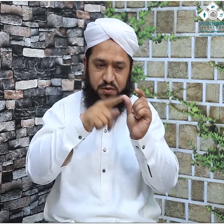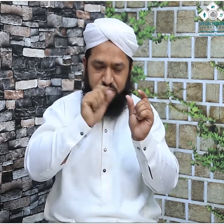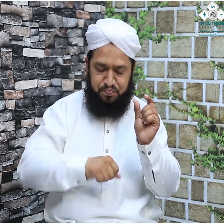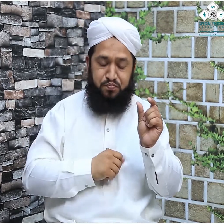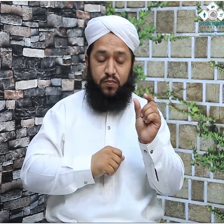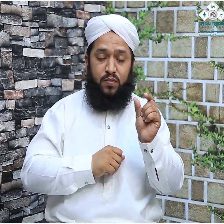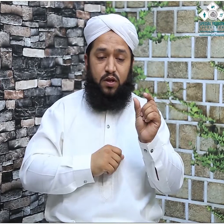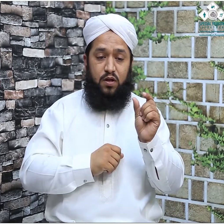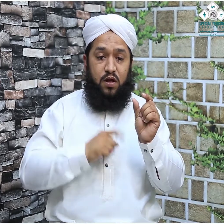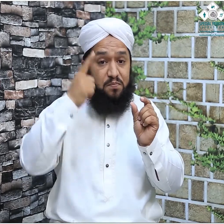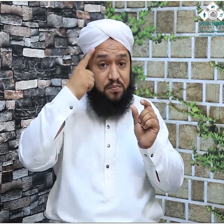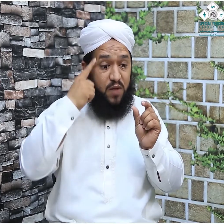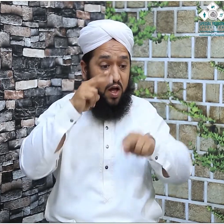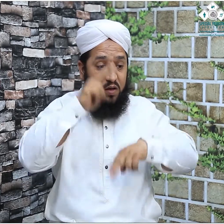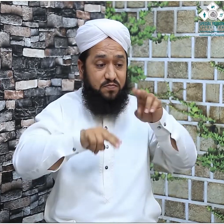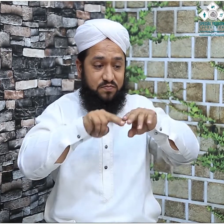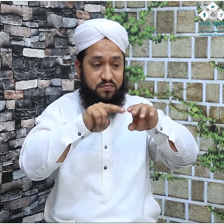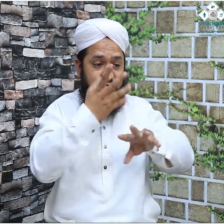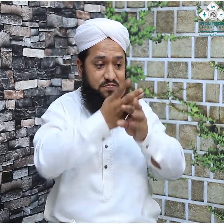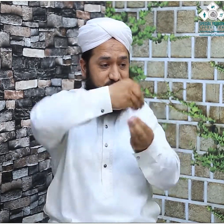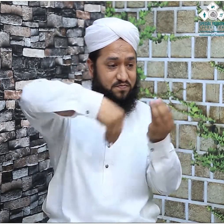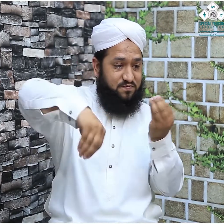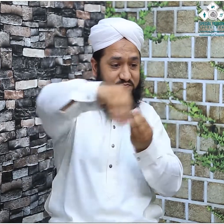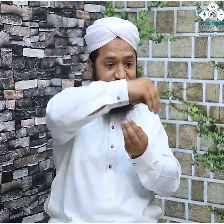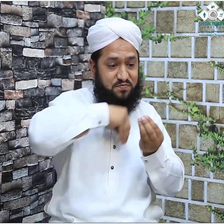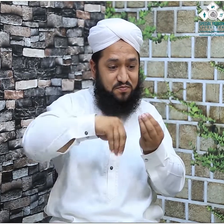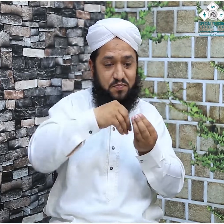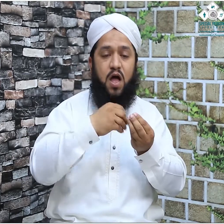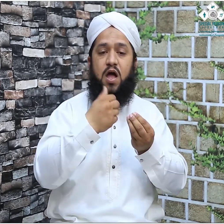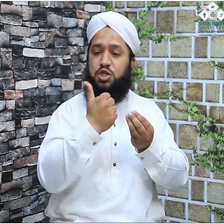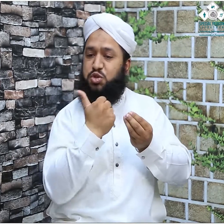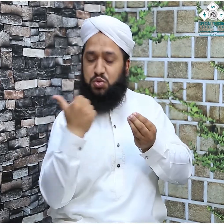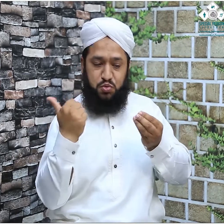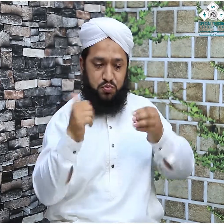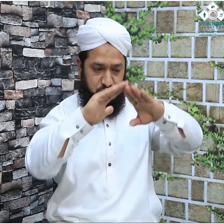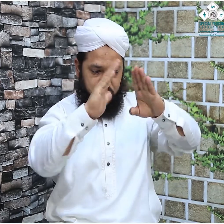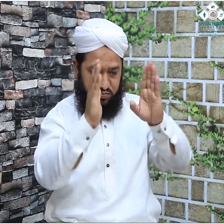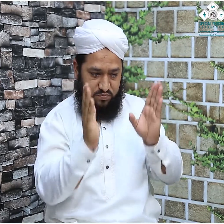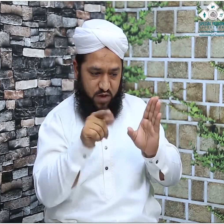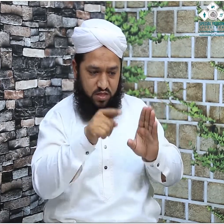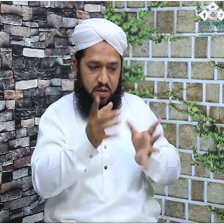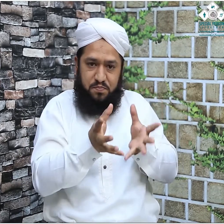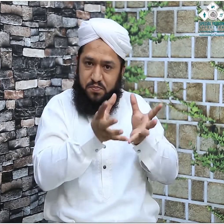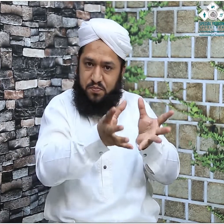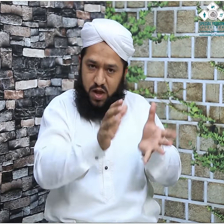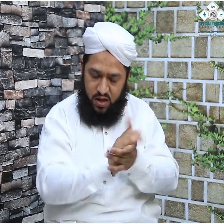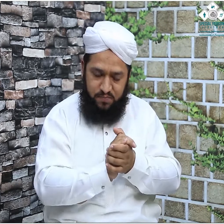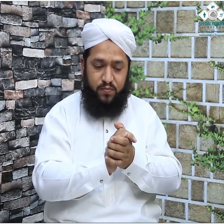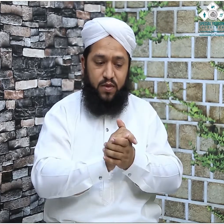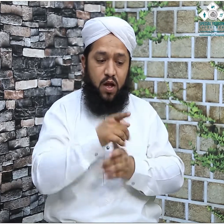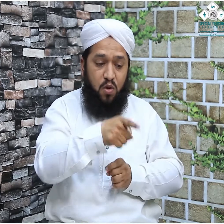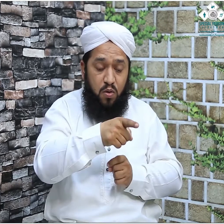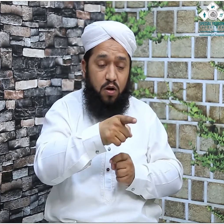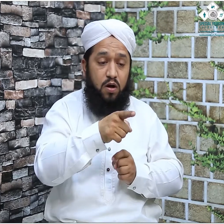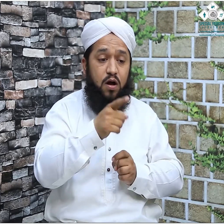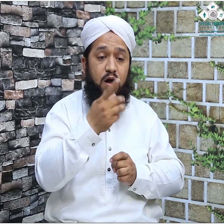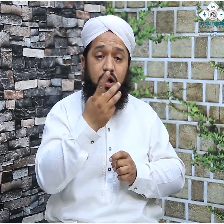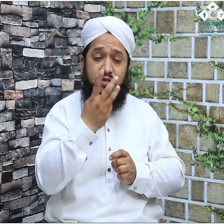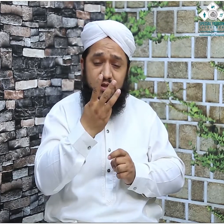جو کعبہ مشرفہ کے جنوب مشرقی دیوار میں نصب ہے اور اس وقت یہ پتھر تین بڑے اور مختلف شکلوں کے کئی